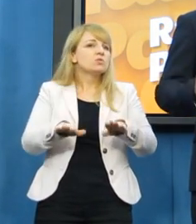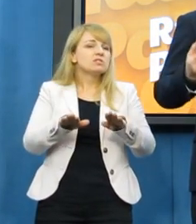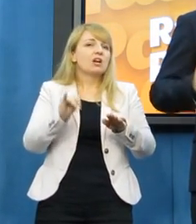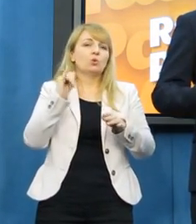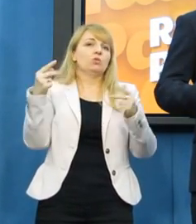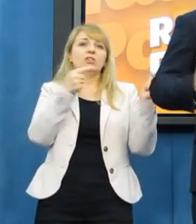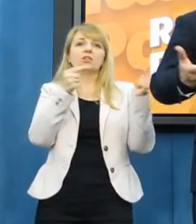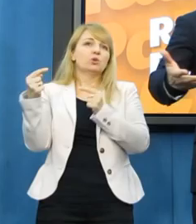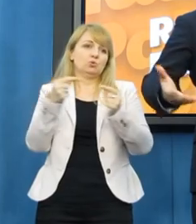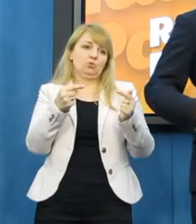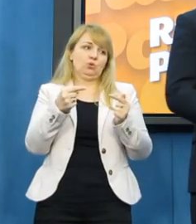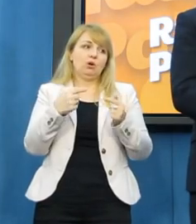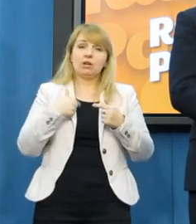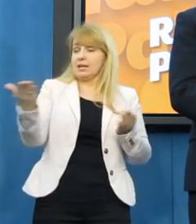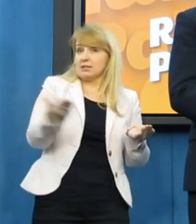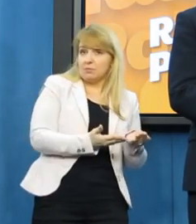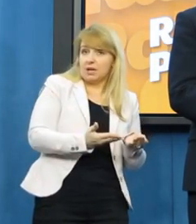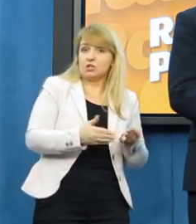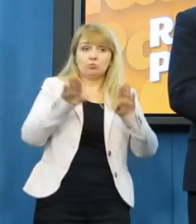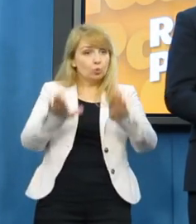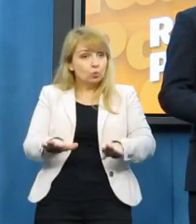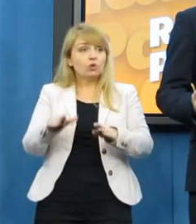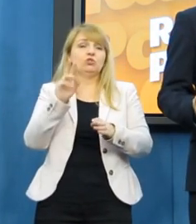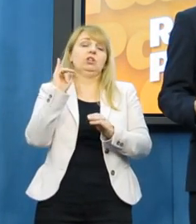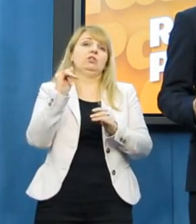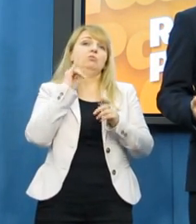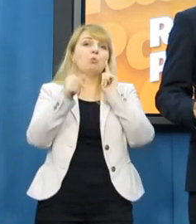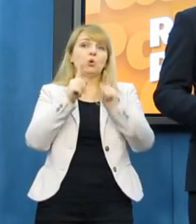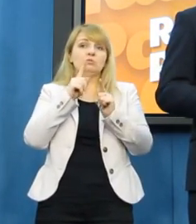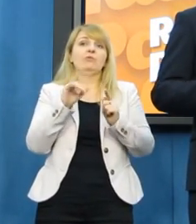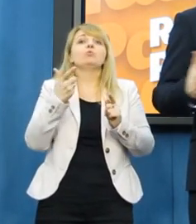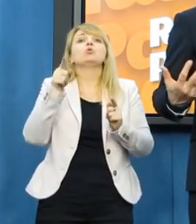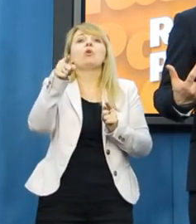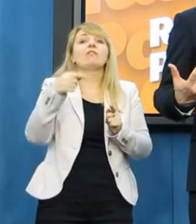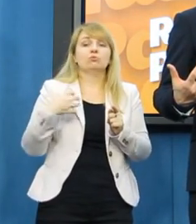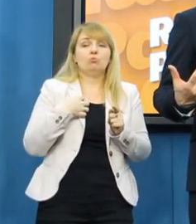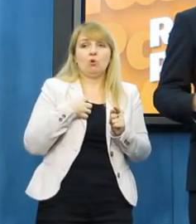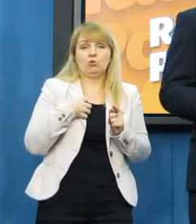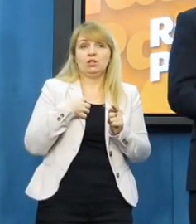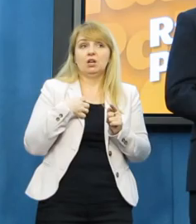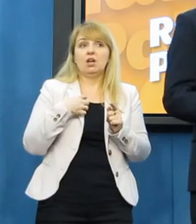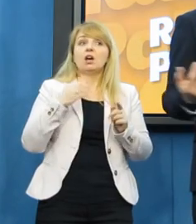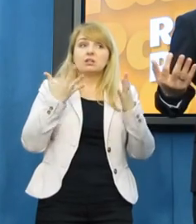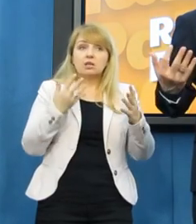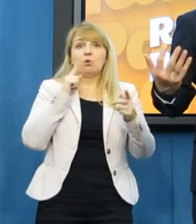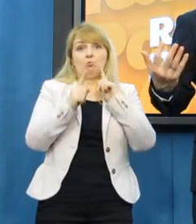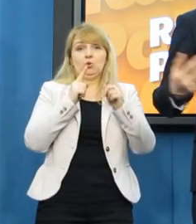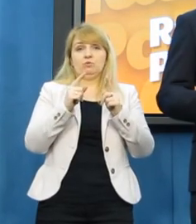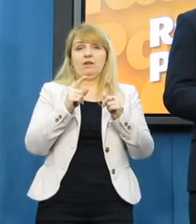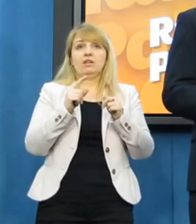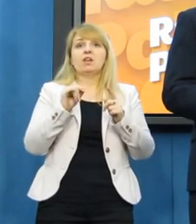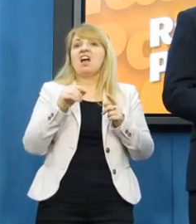nigdy. Zapraszam, wsiądźcie, rozmawiajmy, powiecie, co was boli, czym jest problem. Nie ma takiej formuły dyskusji. Podobnie